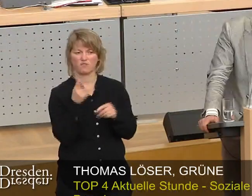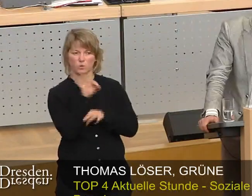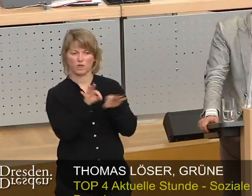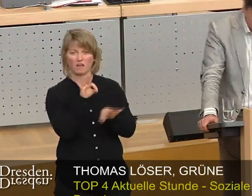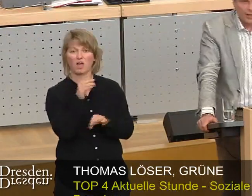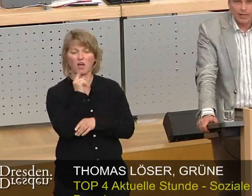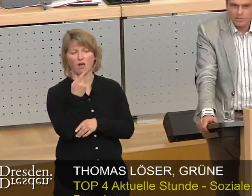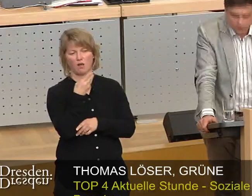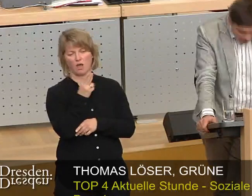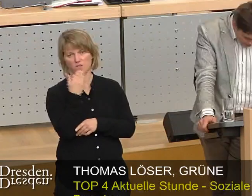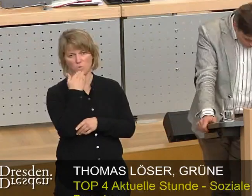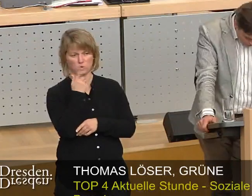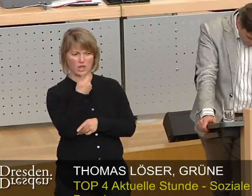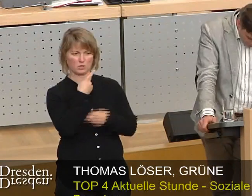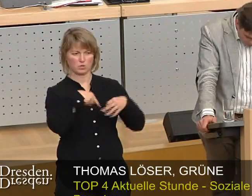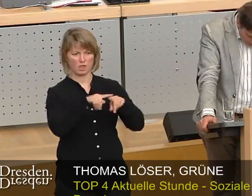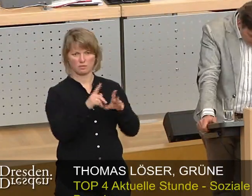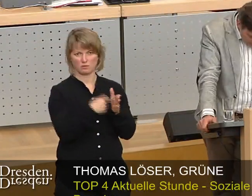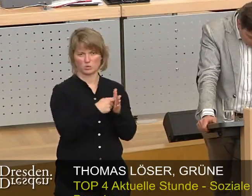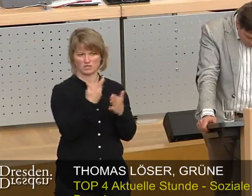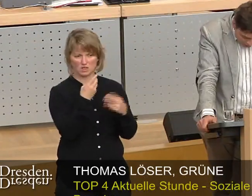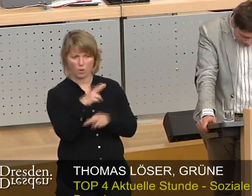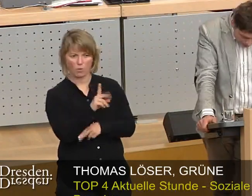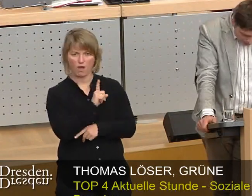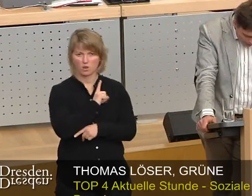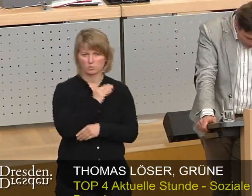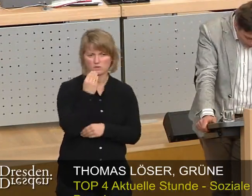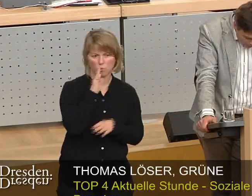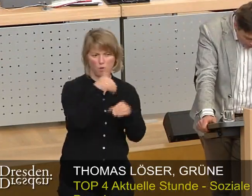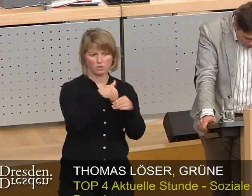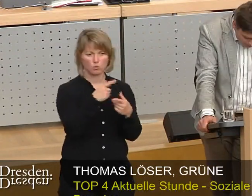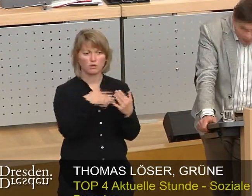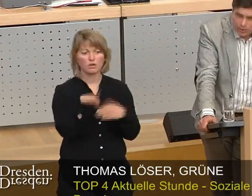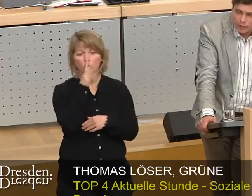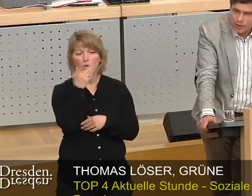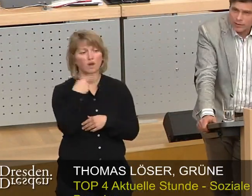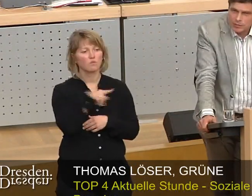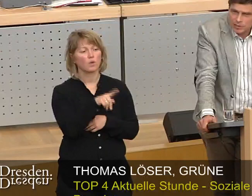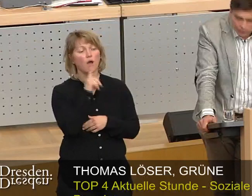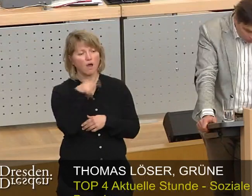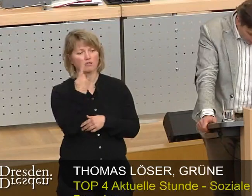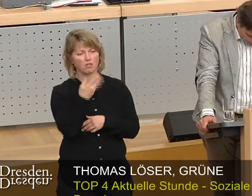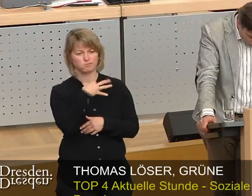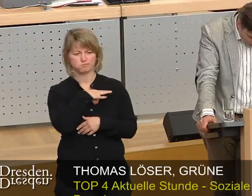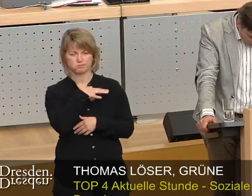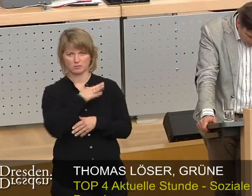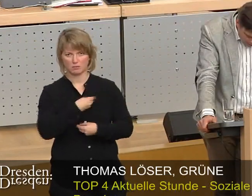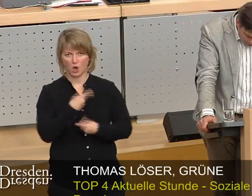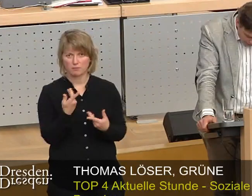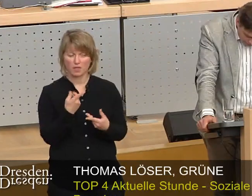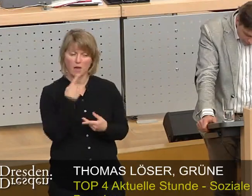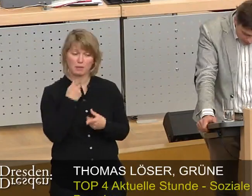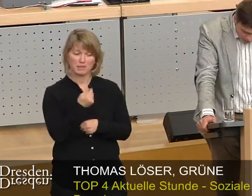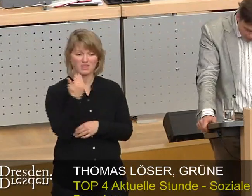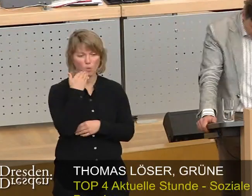von 10-Euro-Wohnungen. Ganz oft Eigentumswohnungen. Ganz oft stehen da Renditeobjekte. Und vor allen Dingen die Mietwohnungen im unteren